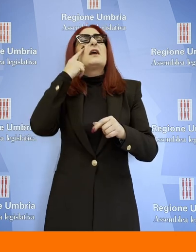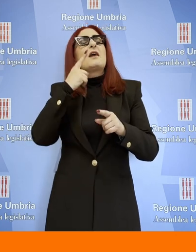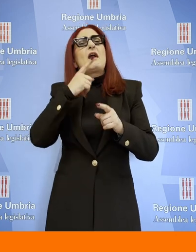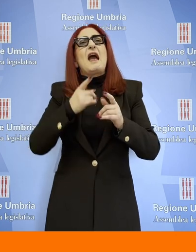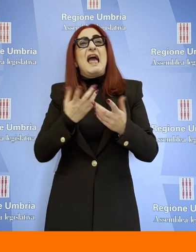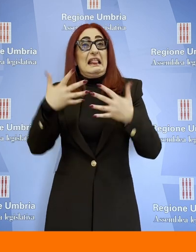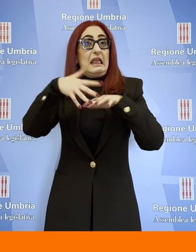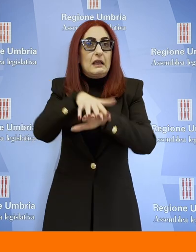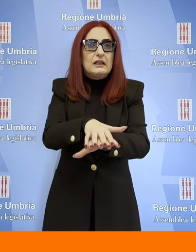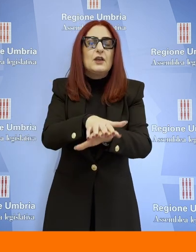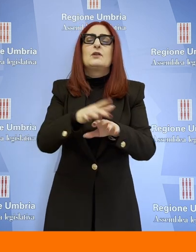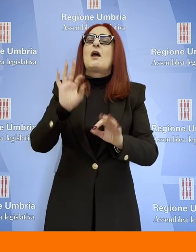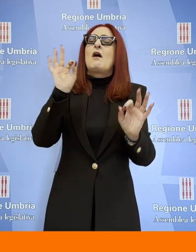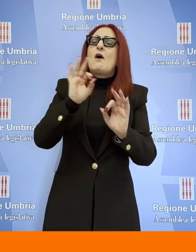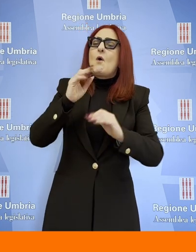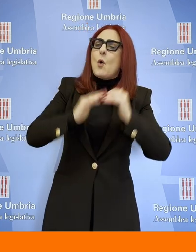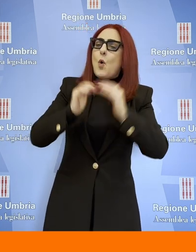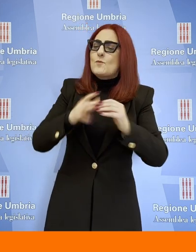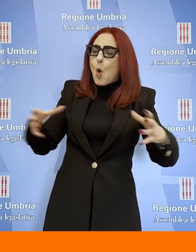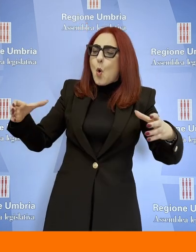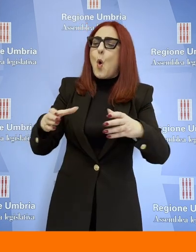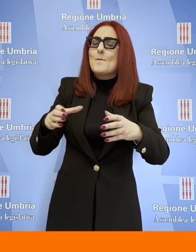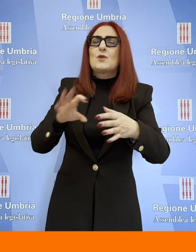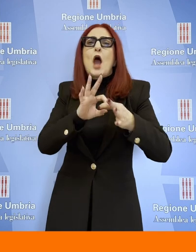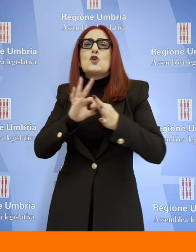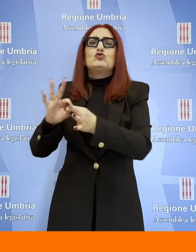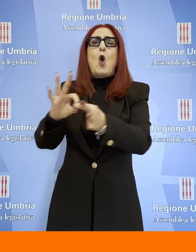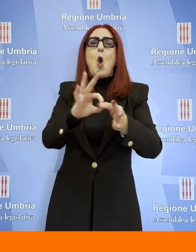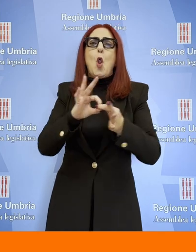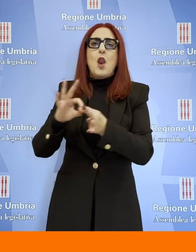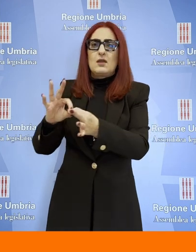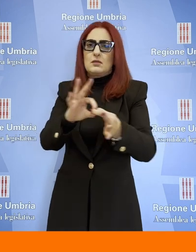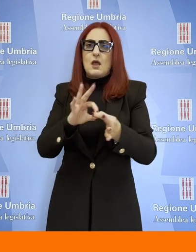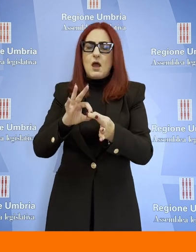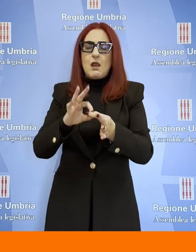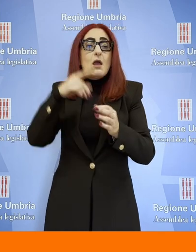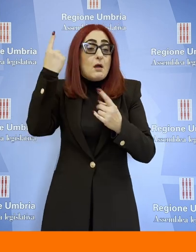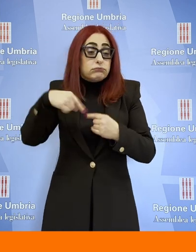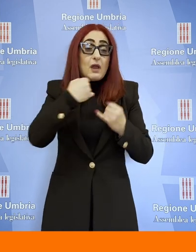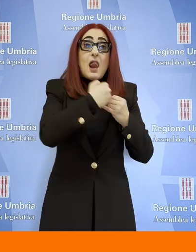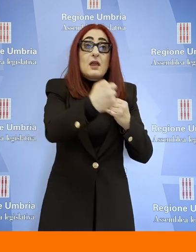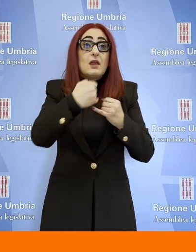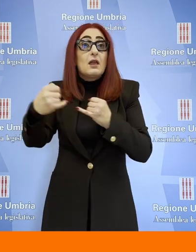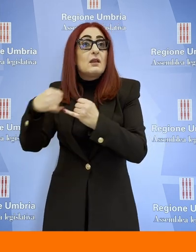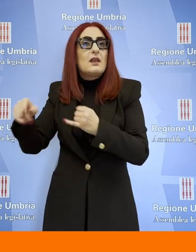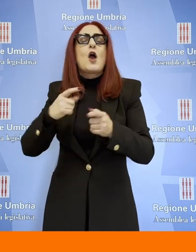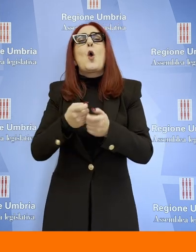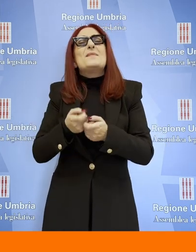tutte le linee di sviluppo e di prospettiva che certamente recepiscono